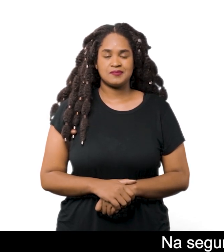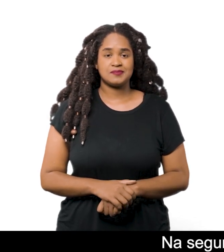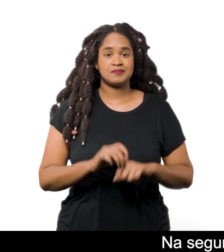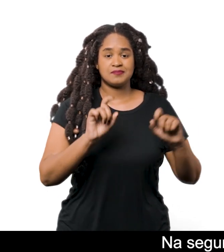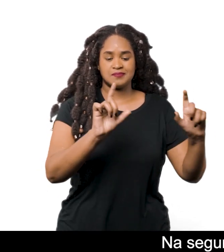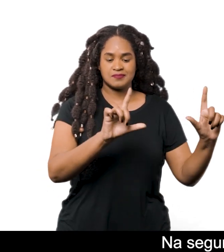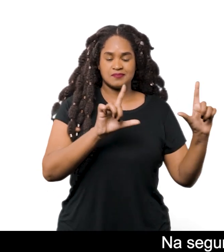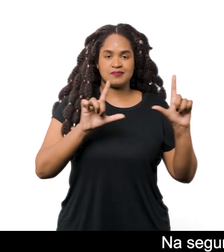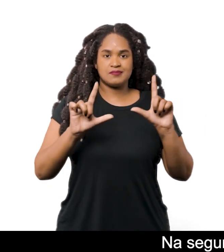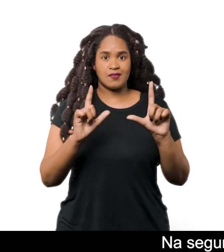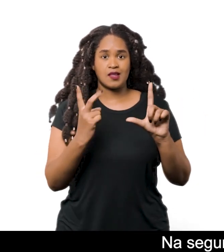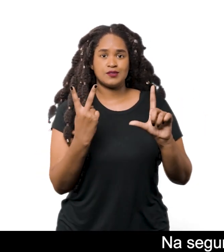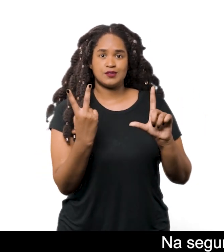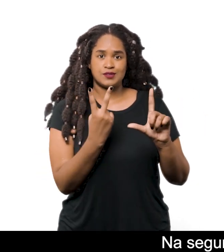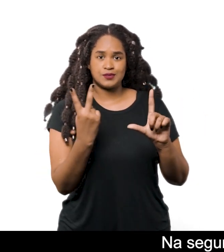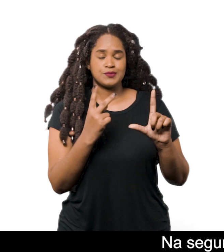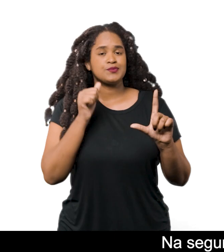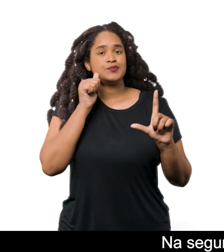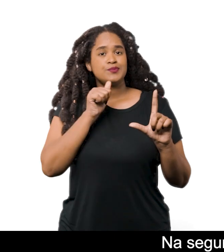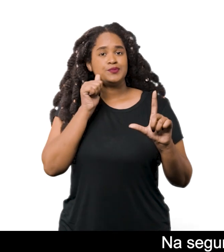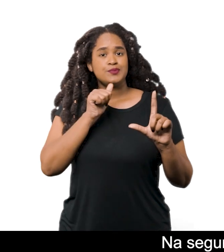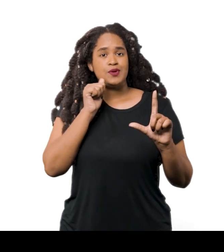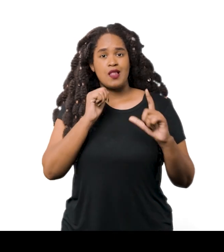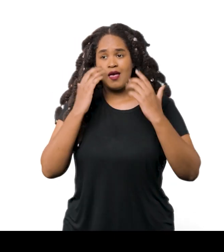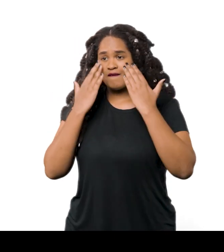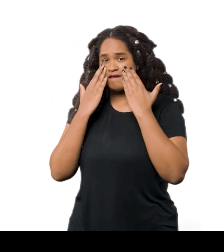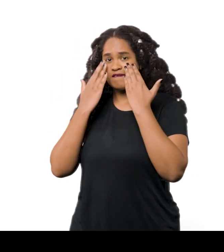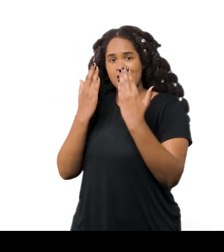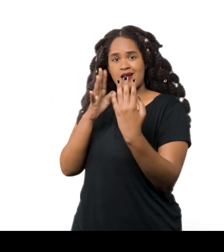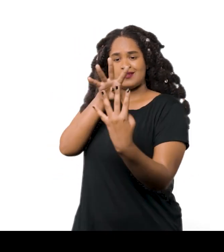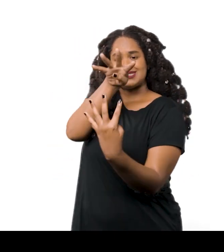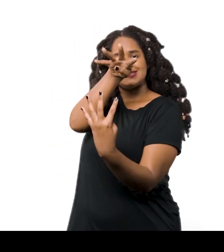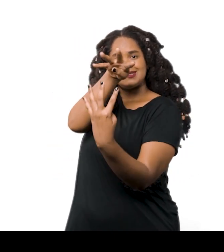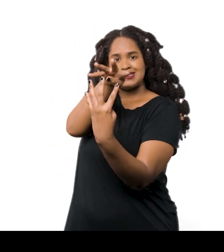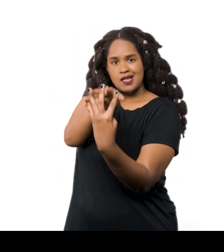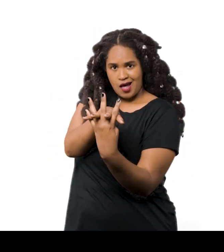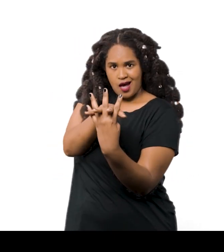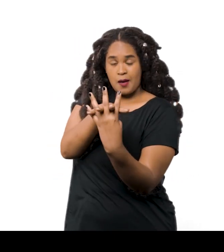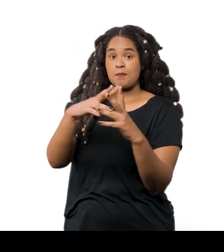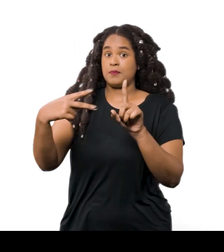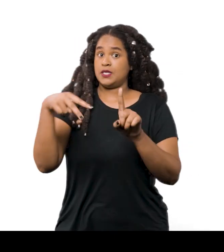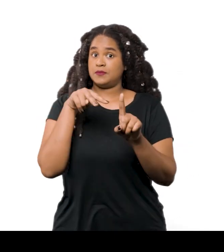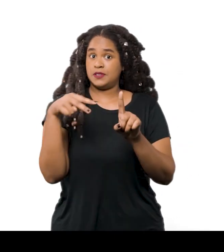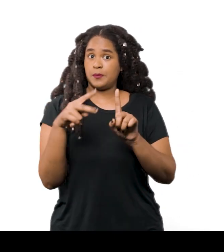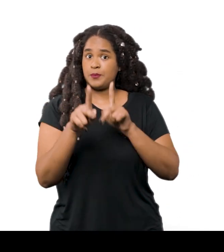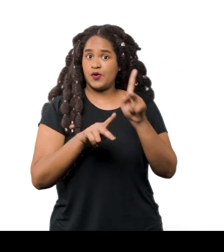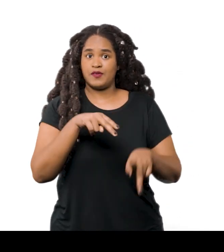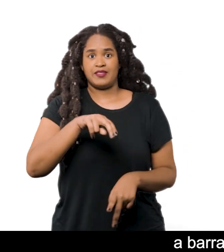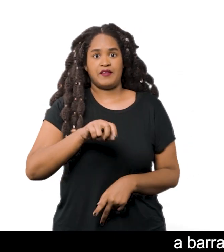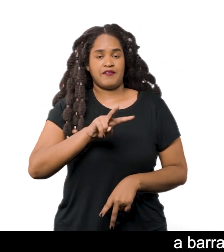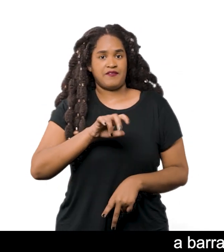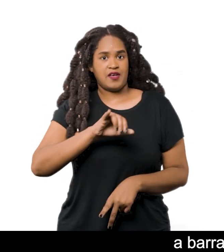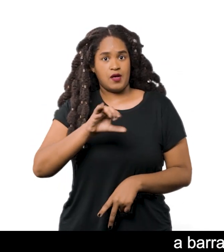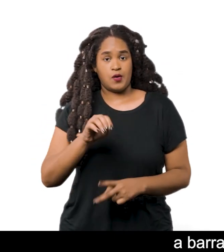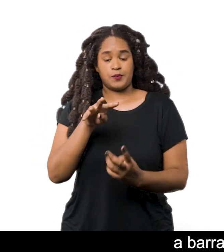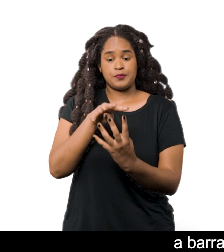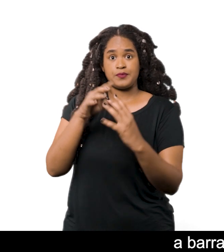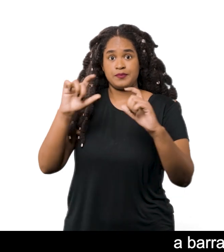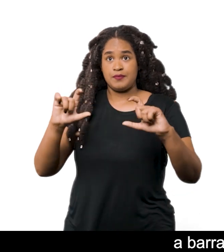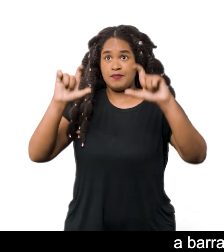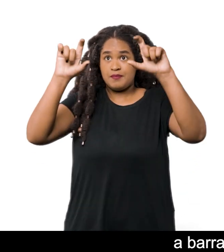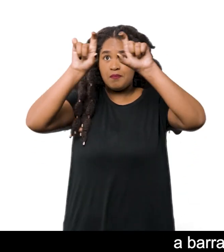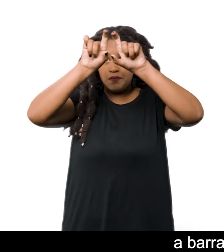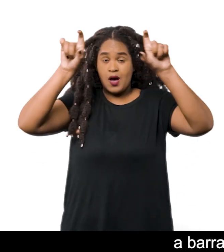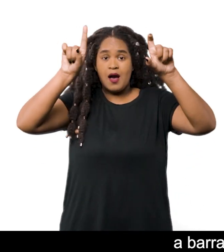Na segunda, Melissa Code está no ateliê de frente para o tear Na cosmovisão navarro, a barra superior